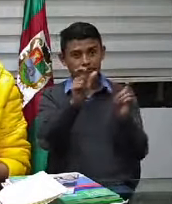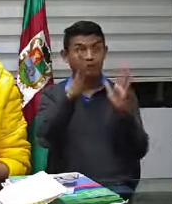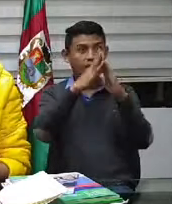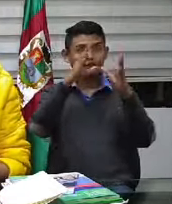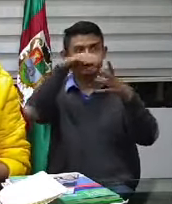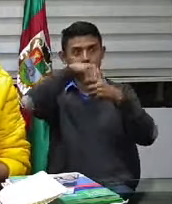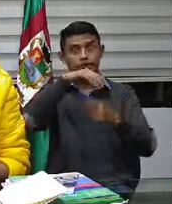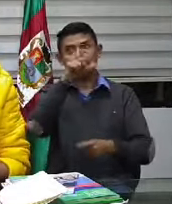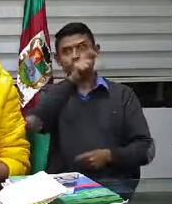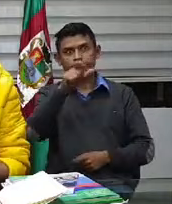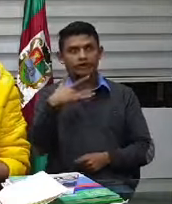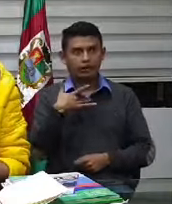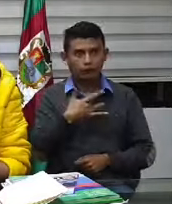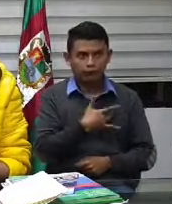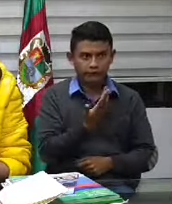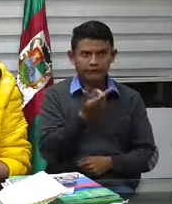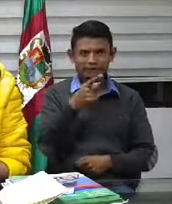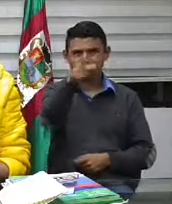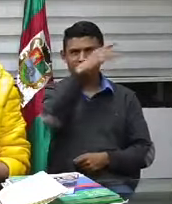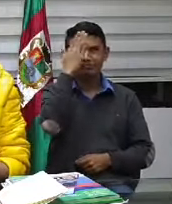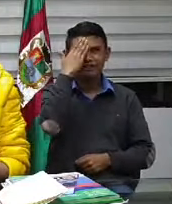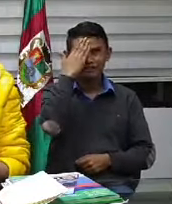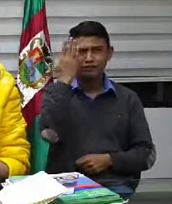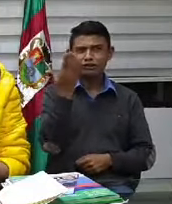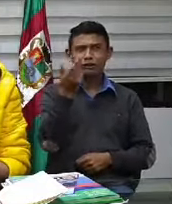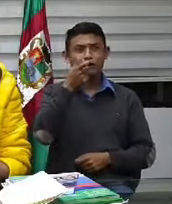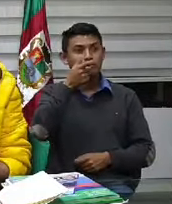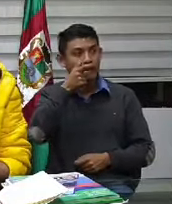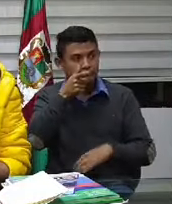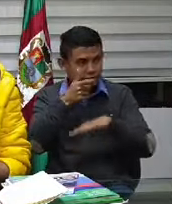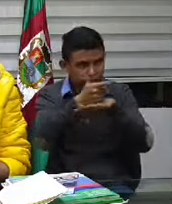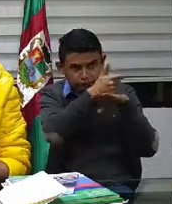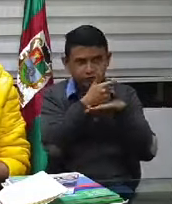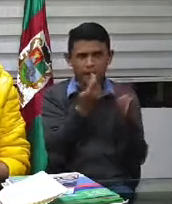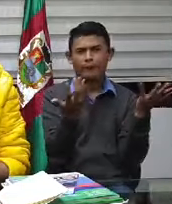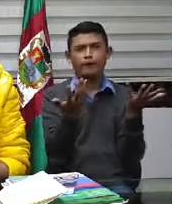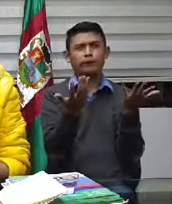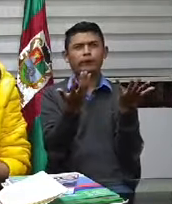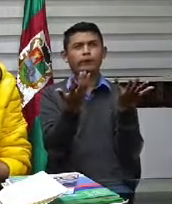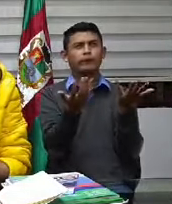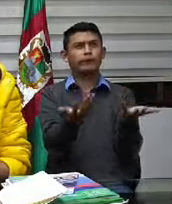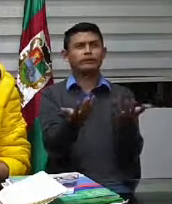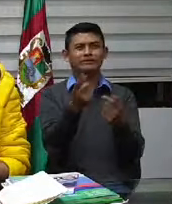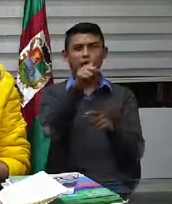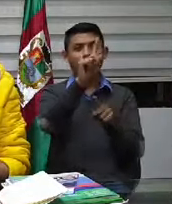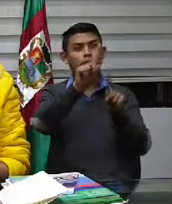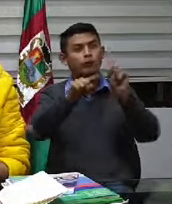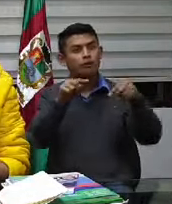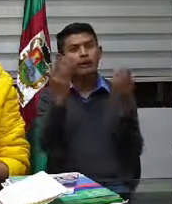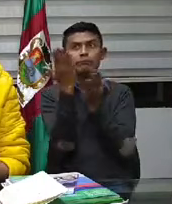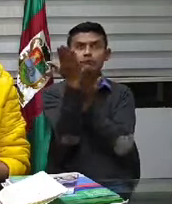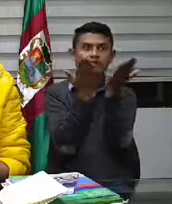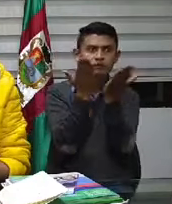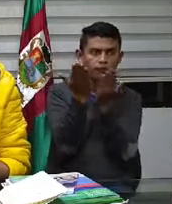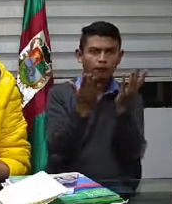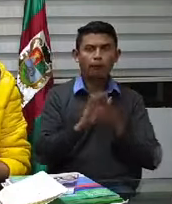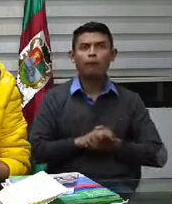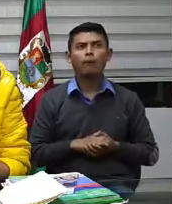ya sabemos quiénes son los personajes de seguridad de salud algunos servidores públicos